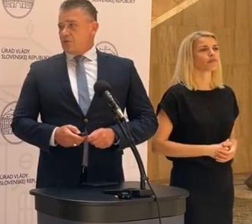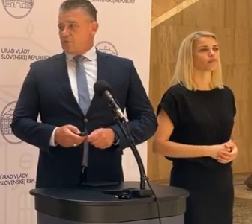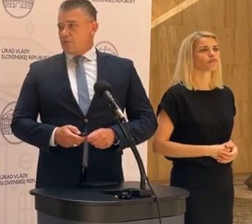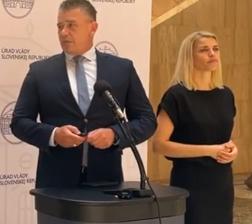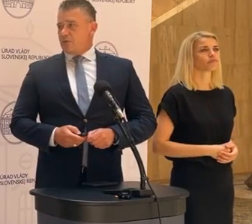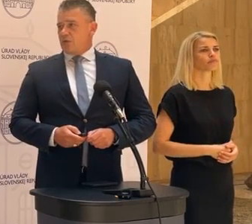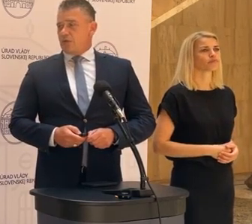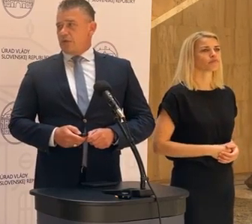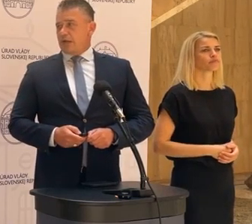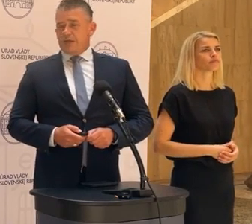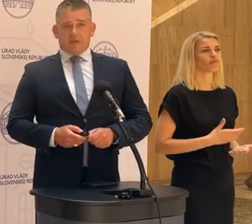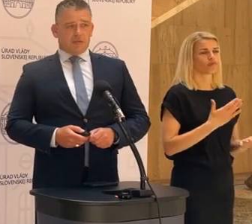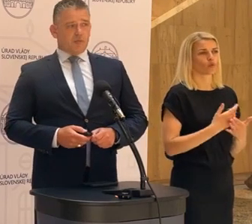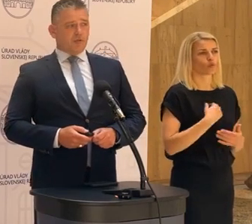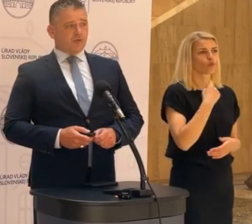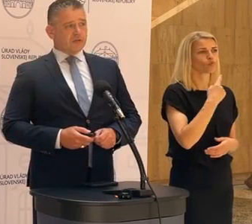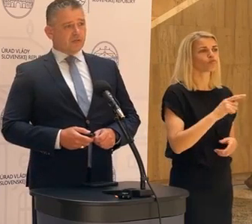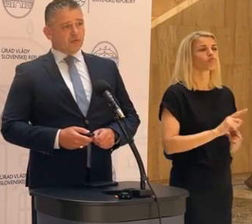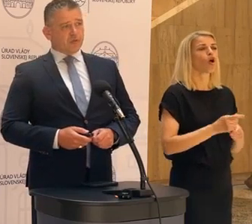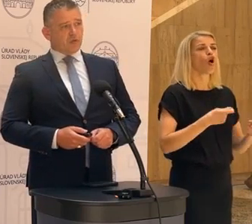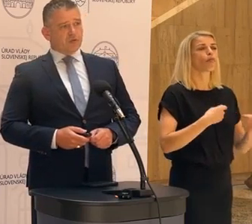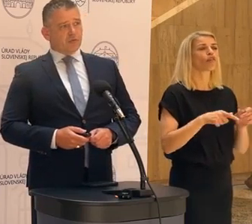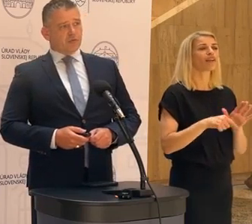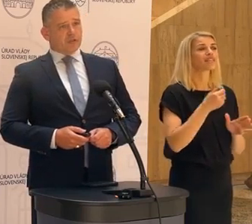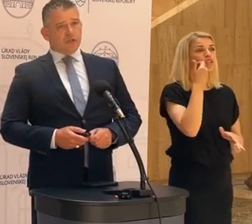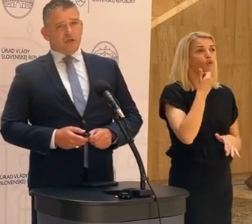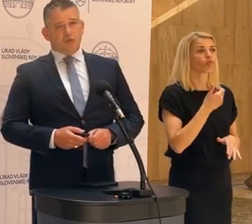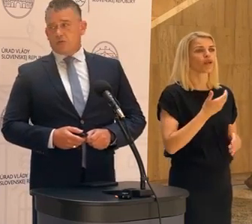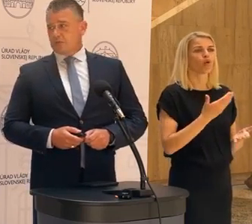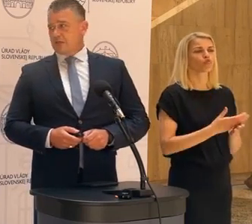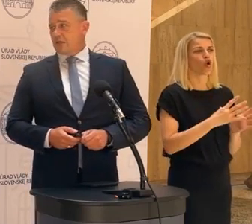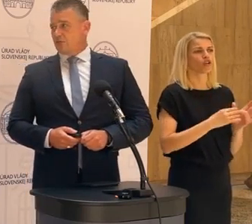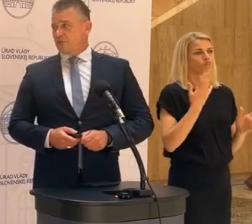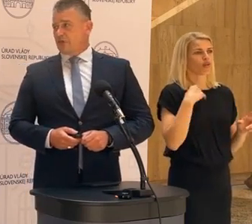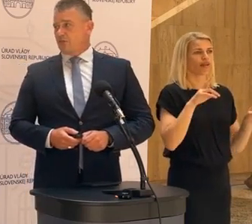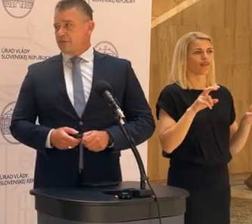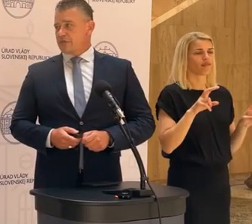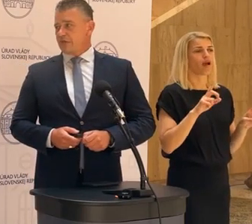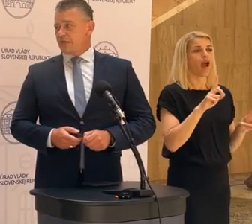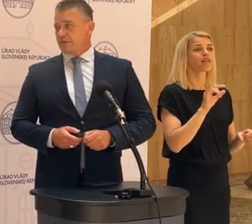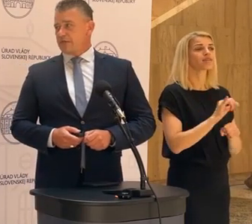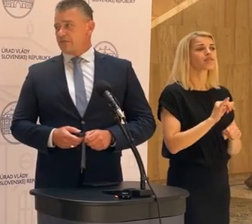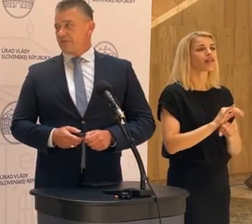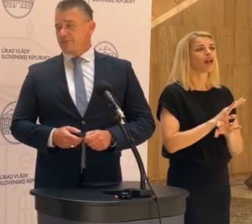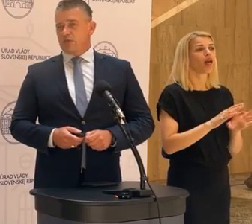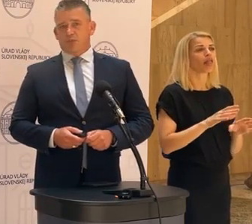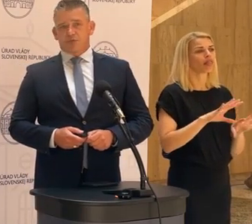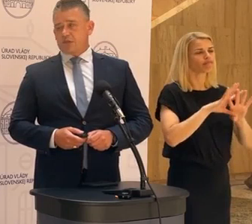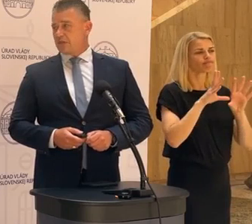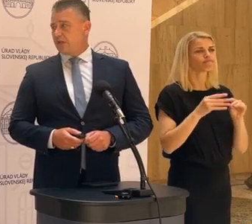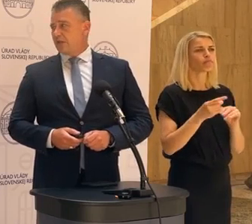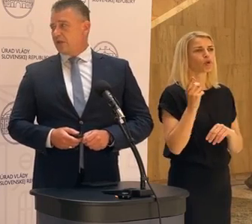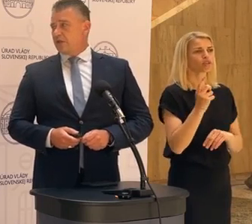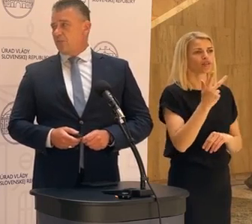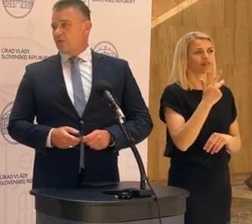Ako som spomenul, aj obchodovanie s ľuďmi bolo témou od začiatku. Zatiaľ do posiaľ bolo zaznamenaných 32 prípadov